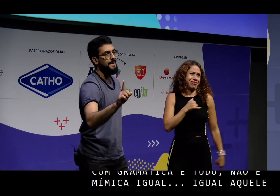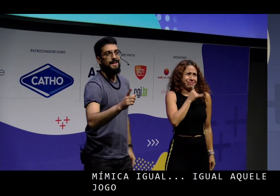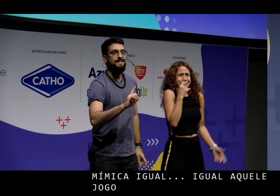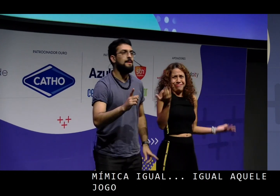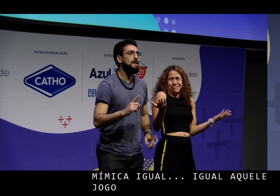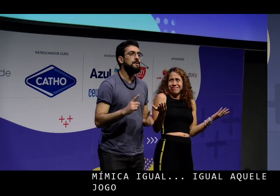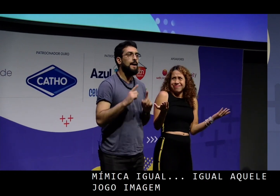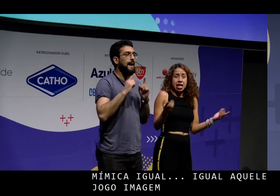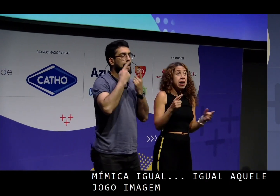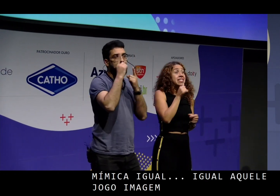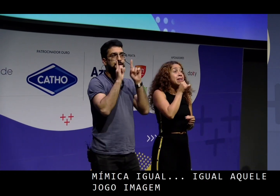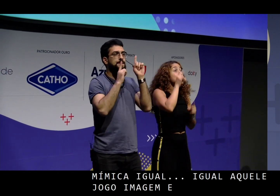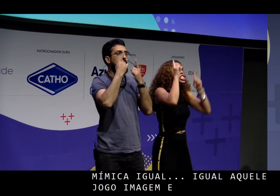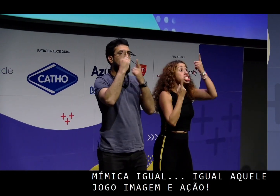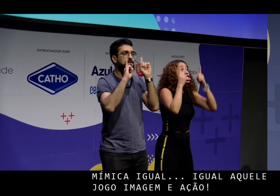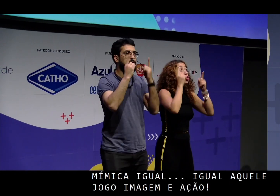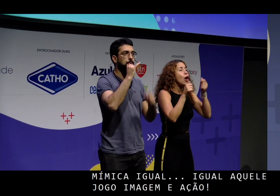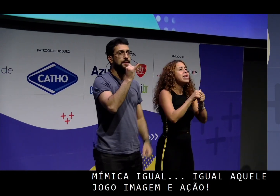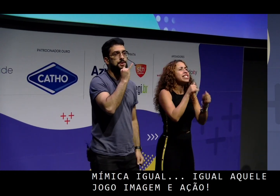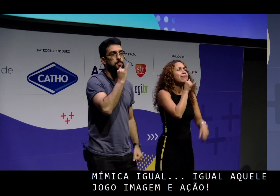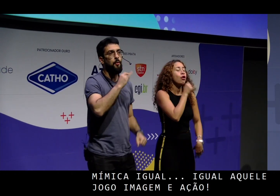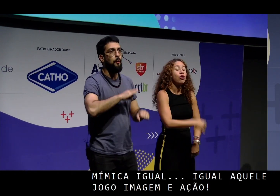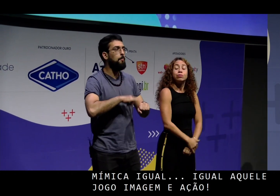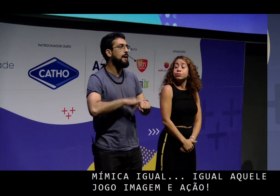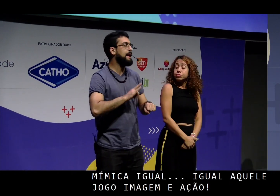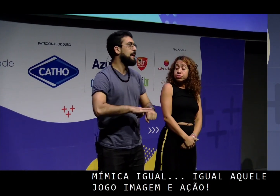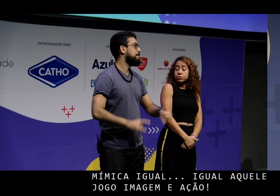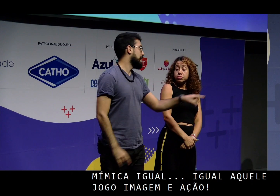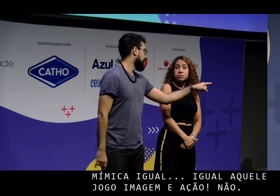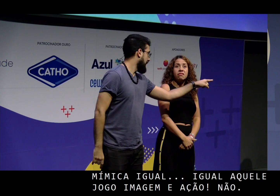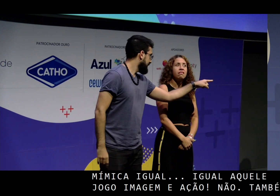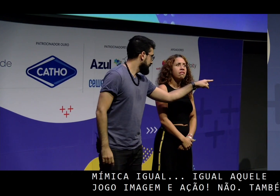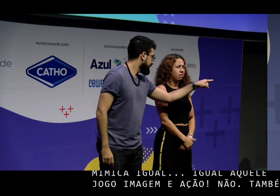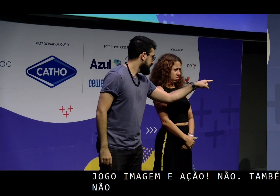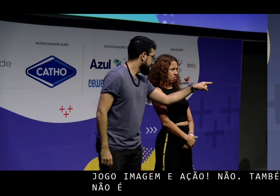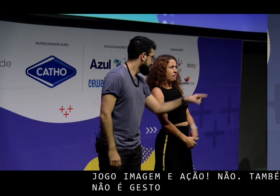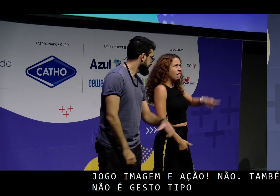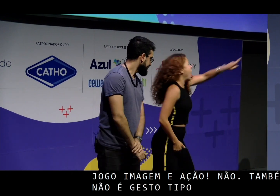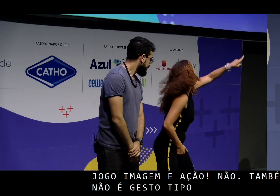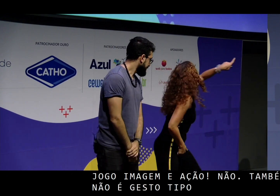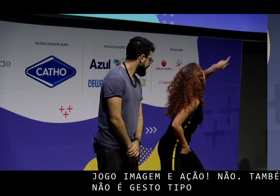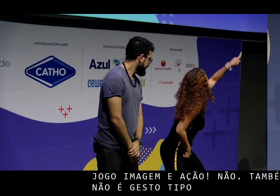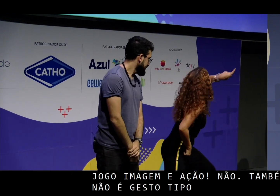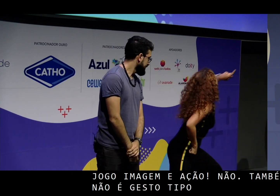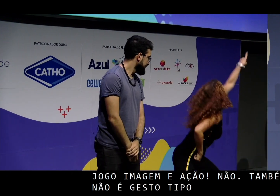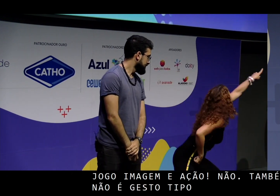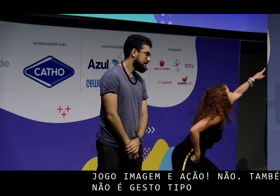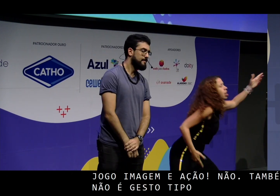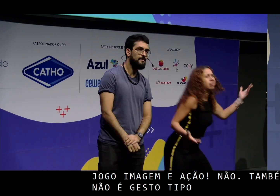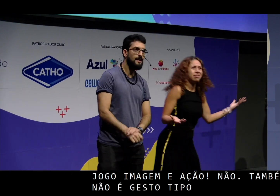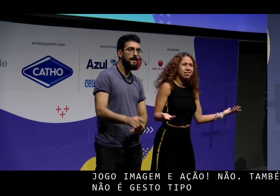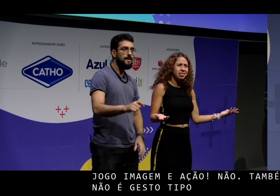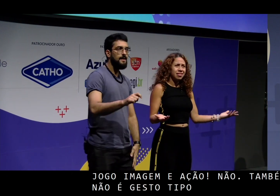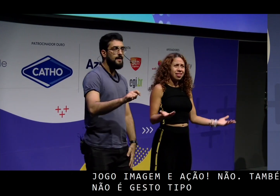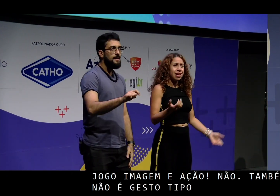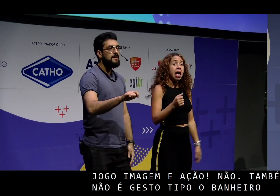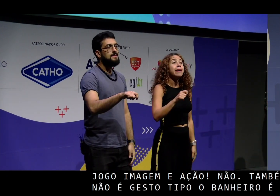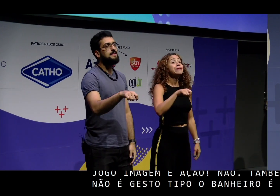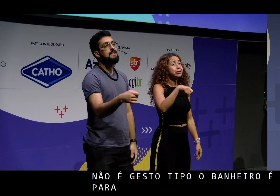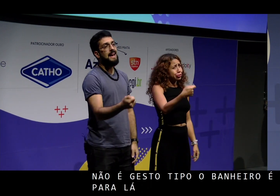Também não é gesto, tipo, o banheiro é para lá. Ele aponta para a direita, ela aponta duas vezes para a direita.